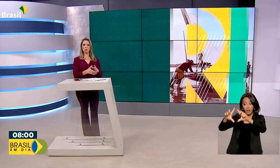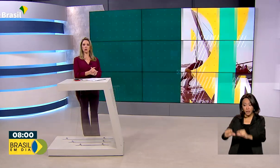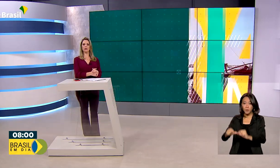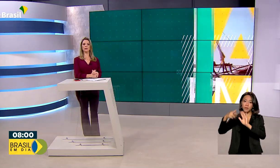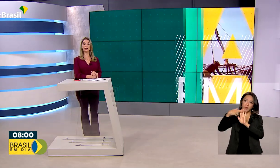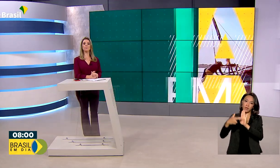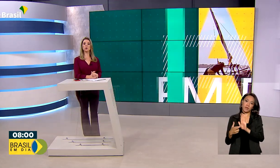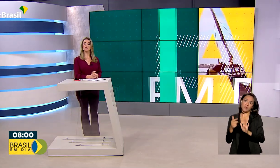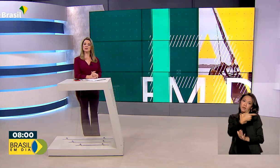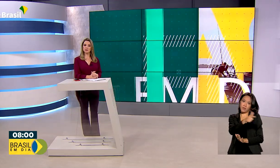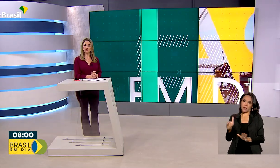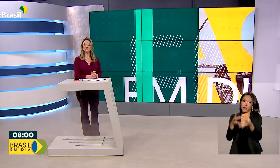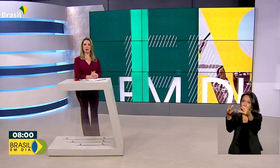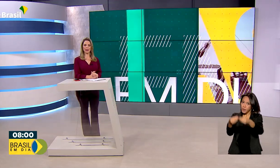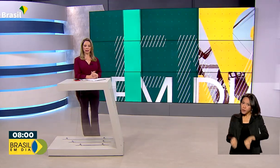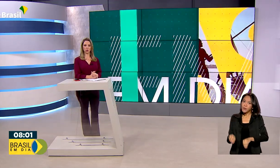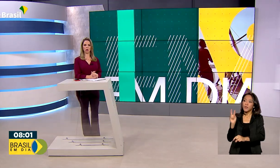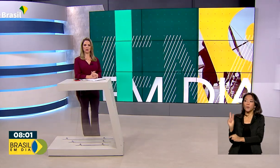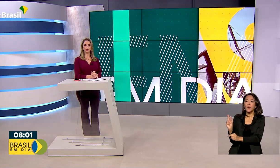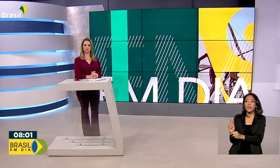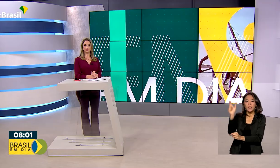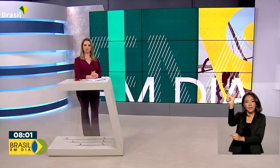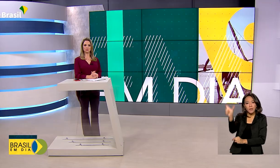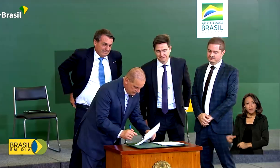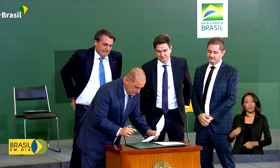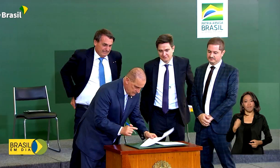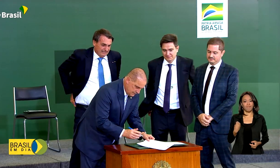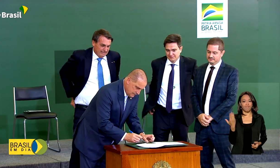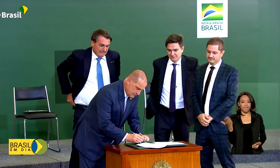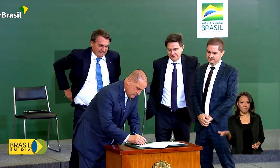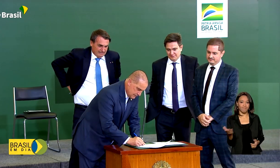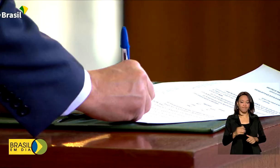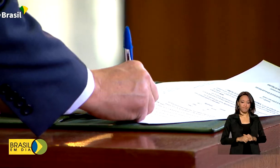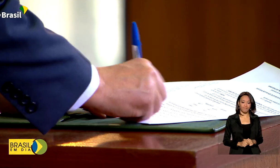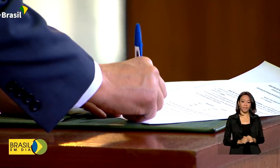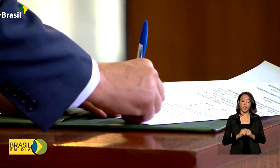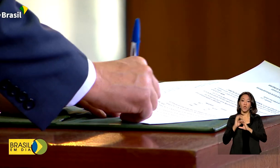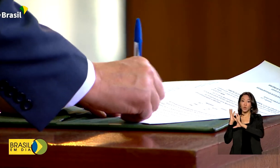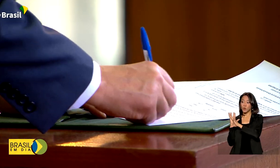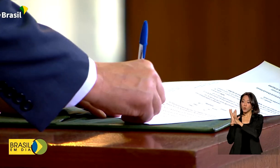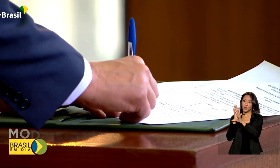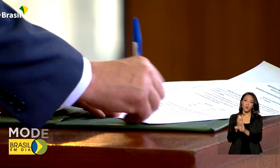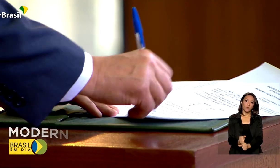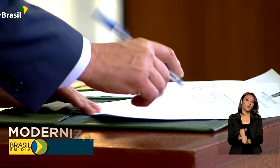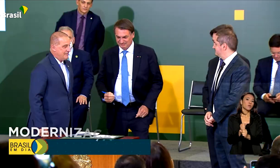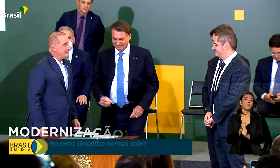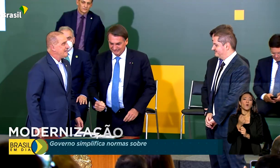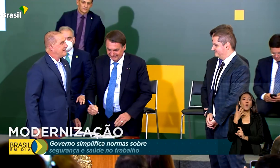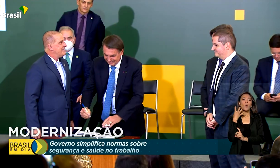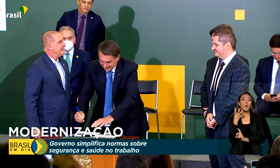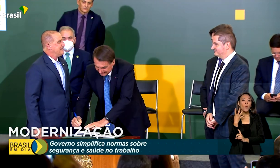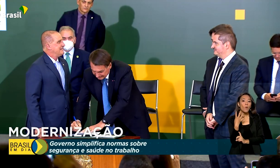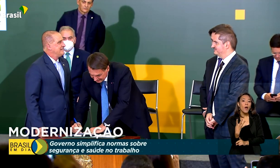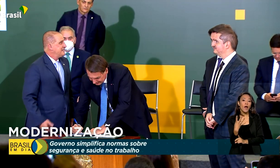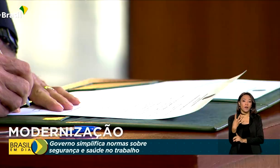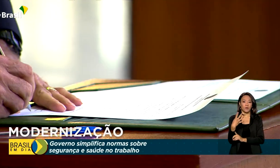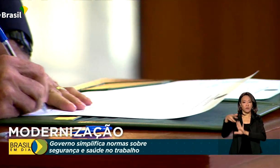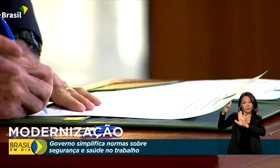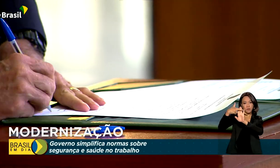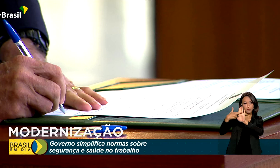sem comprometer a proteção do trabalhador. Ao todo foram modificadas quatro normas